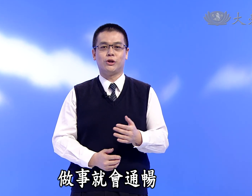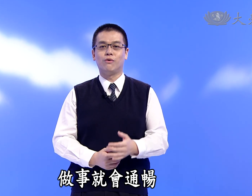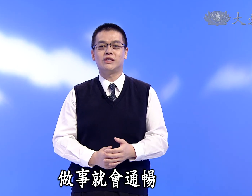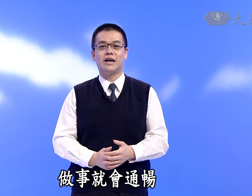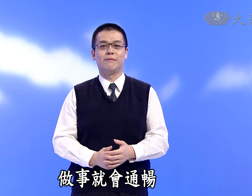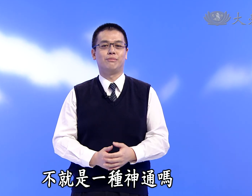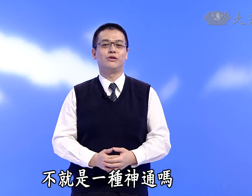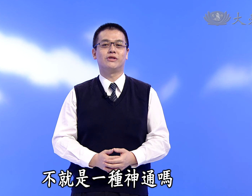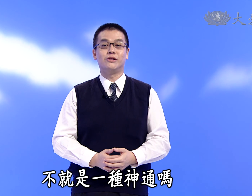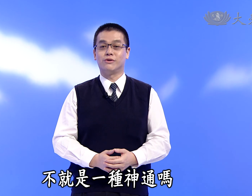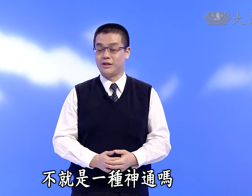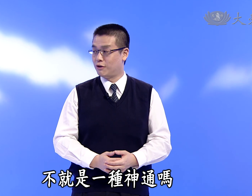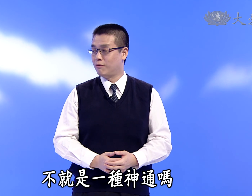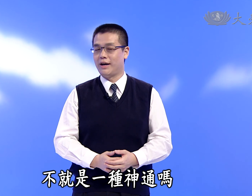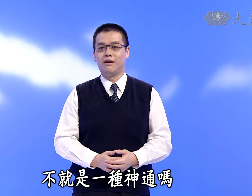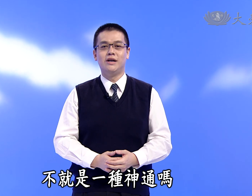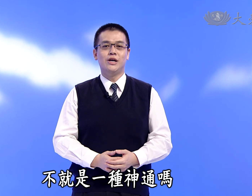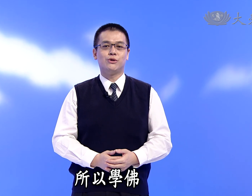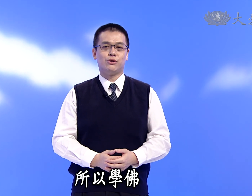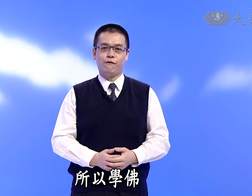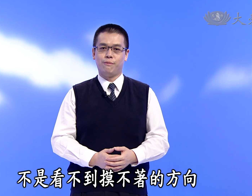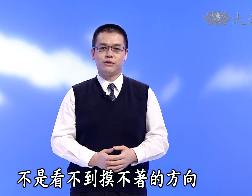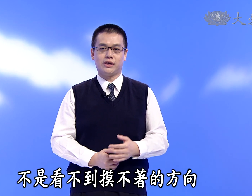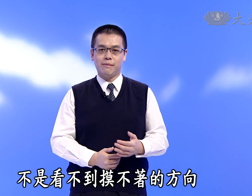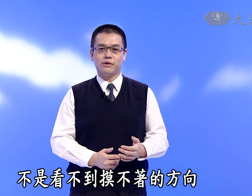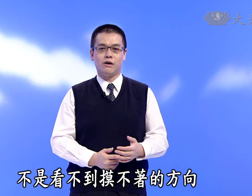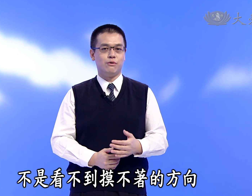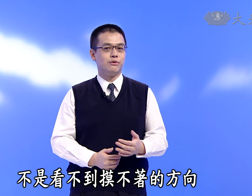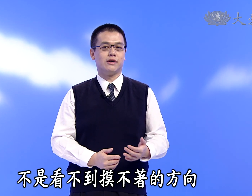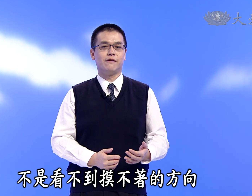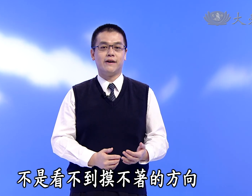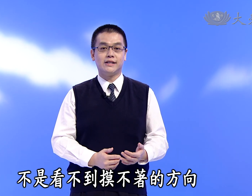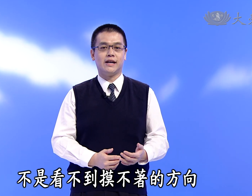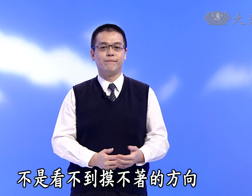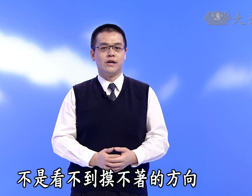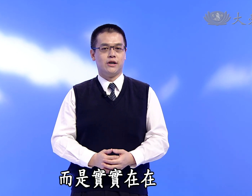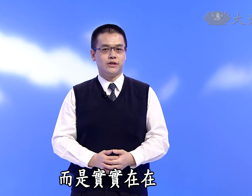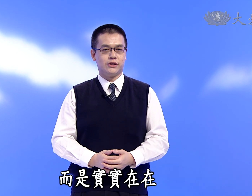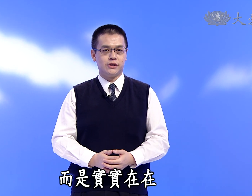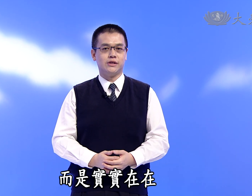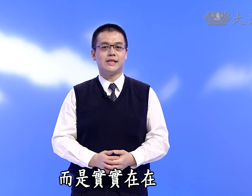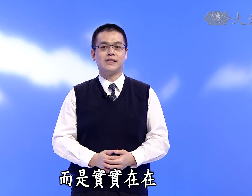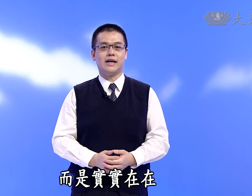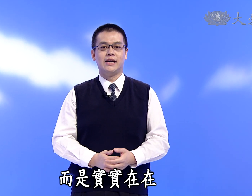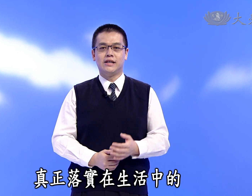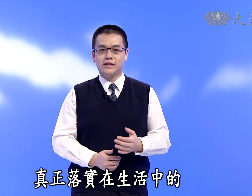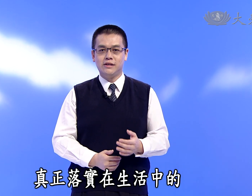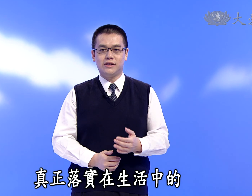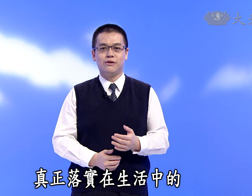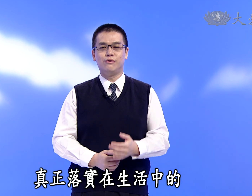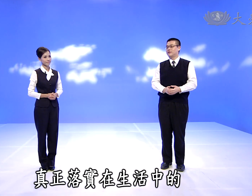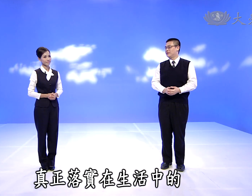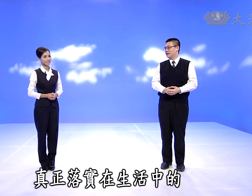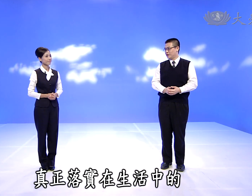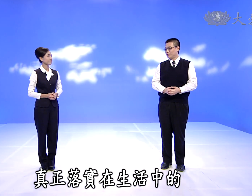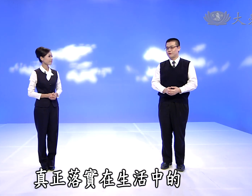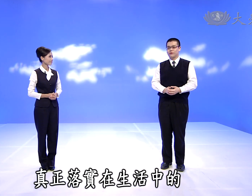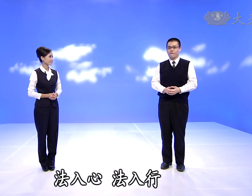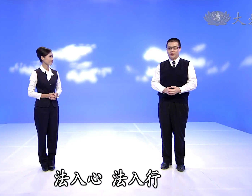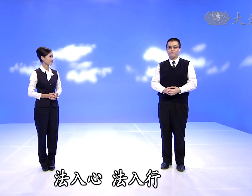通畅不就是一种神通吗所以学佛不是看不到摸不着的方向而是实实在在真正落实在生活中的法律